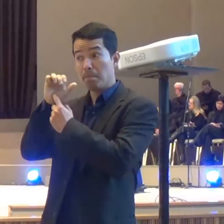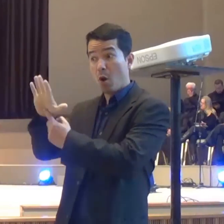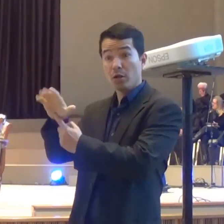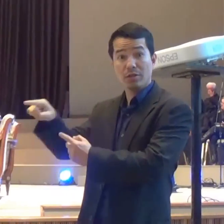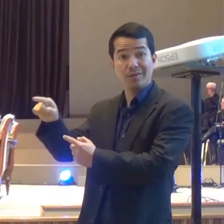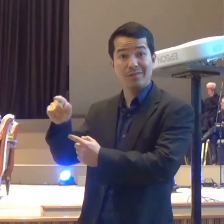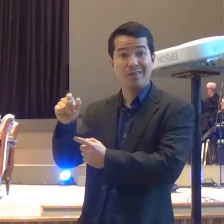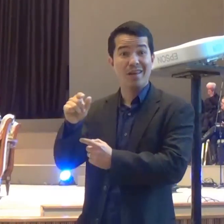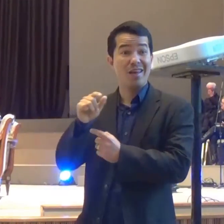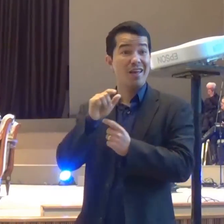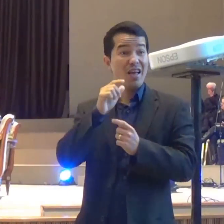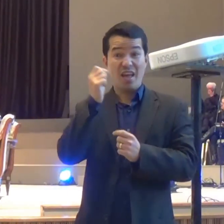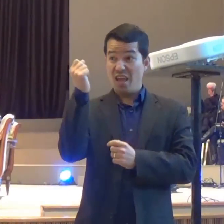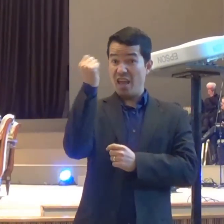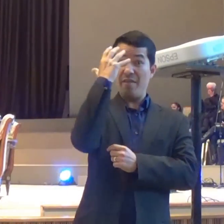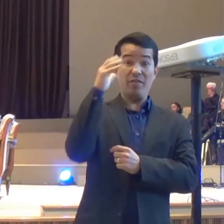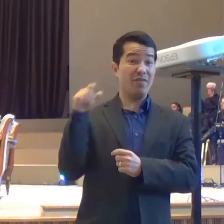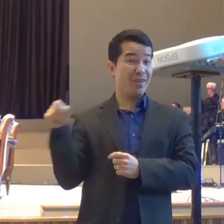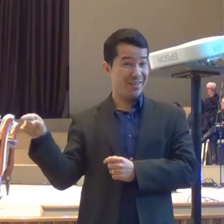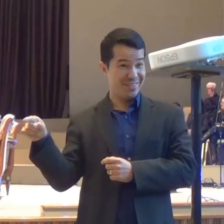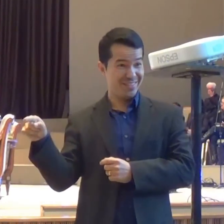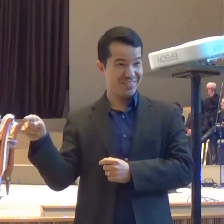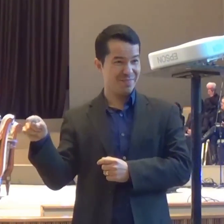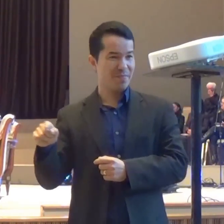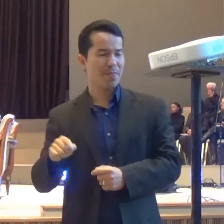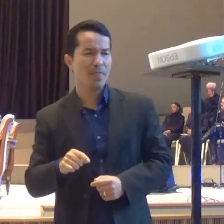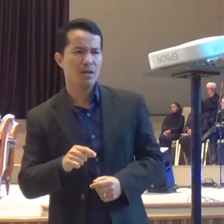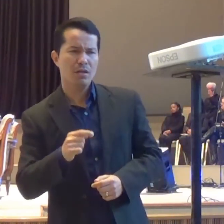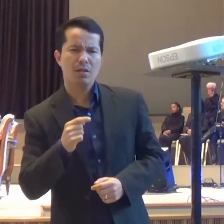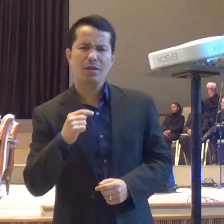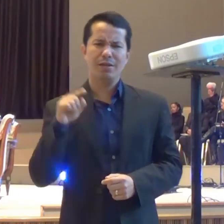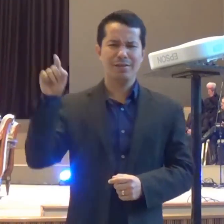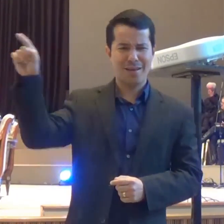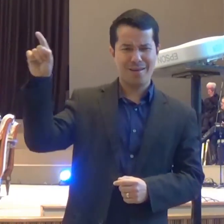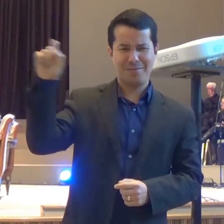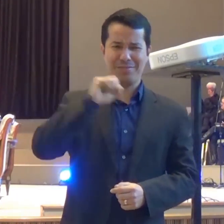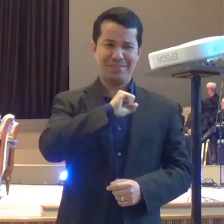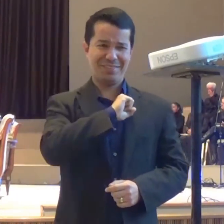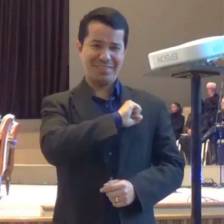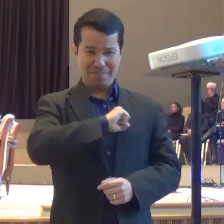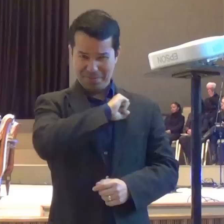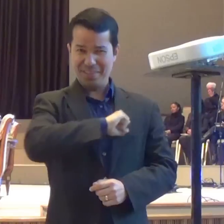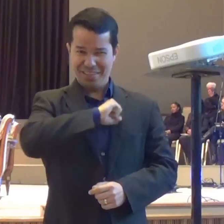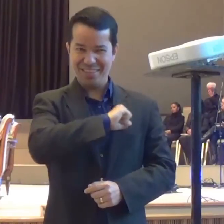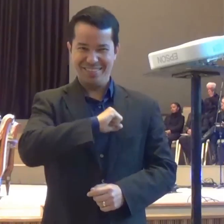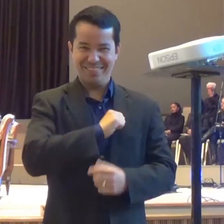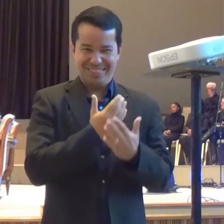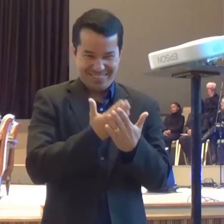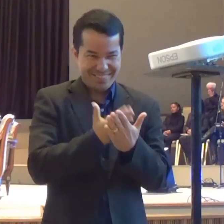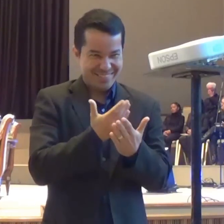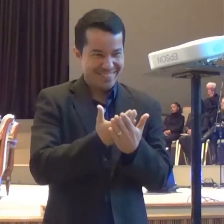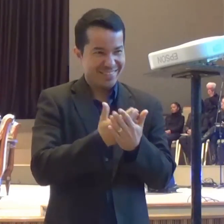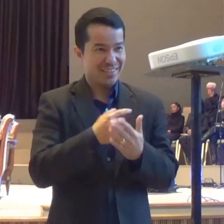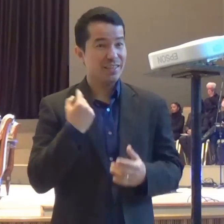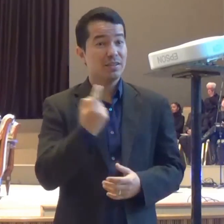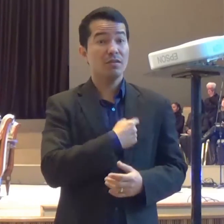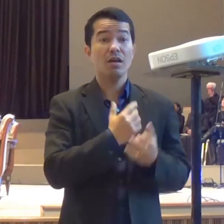tentar entender os assuntos principais de um texto Uma das técnicas que a gente usa É